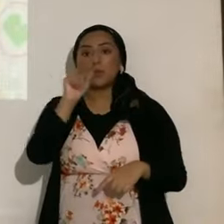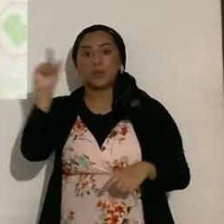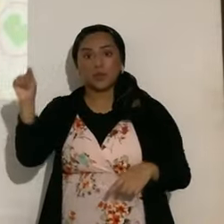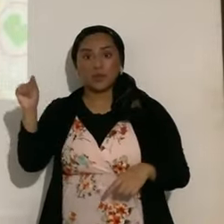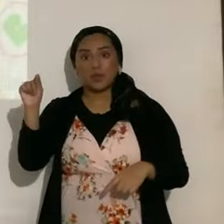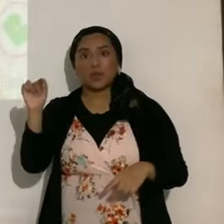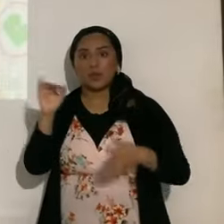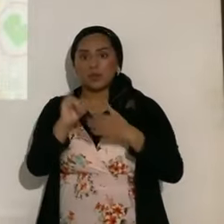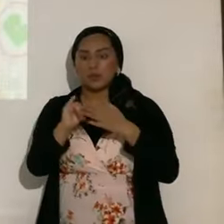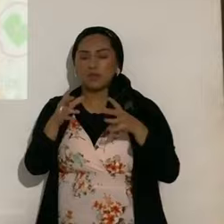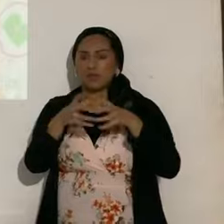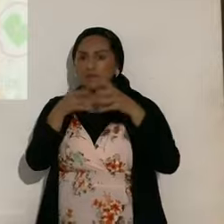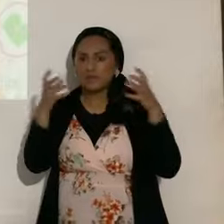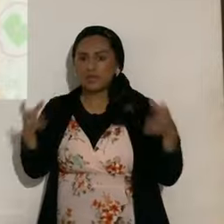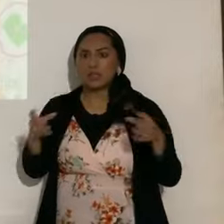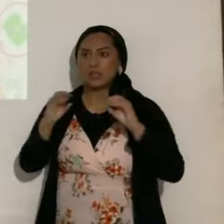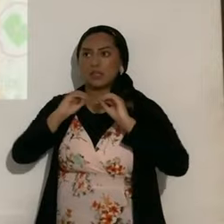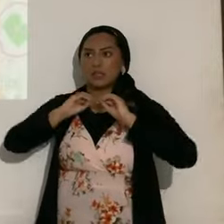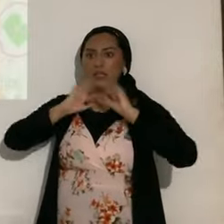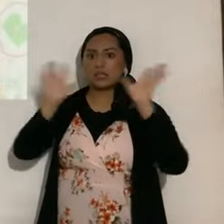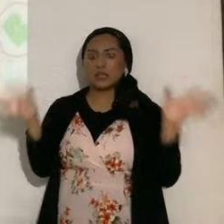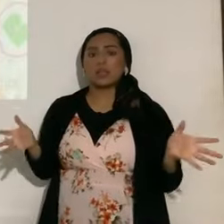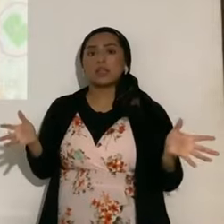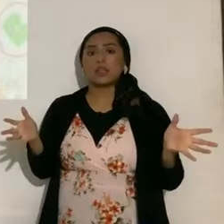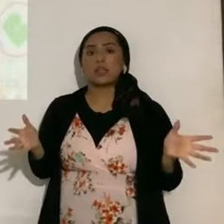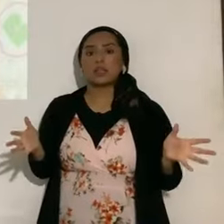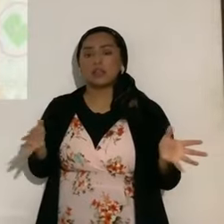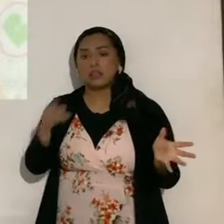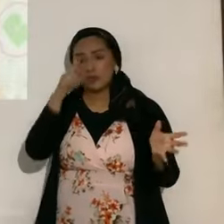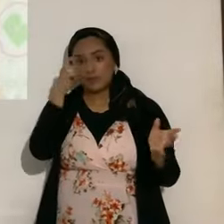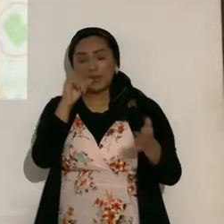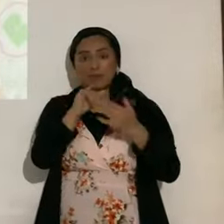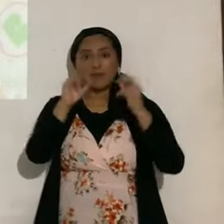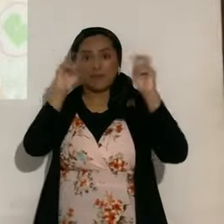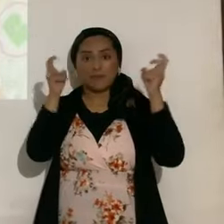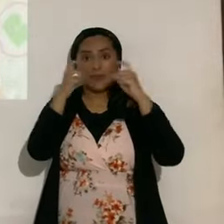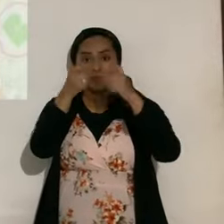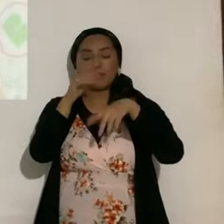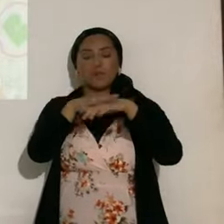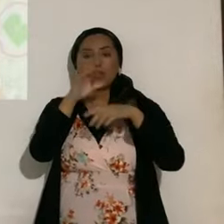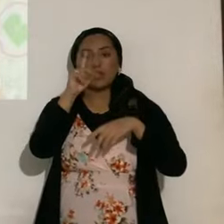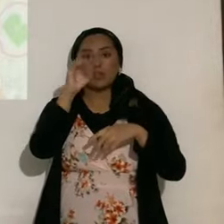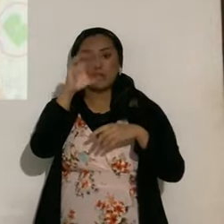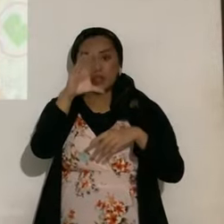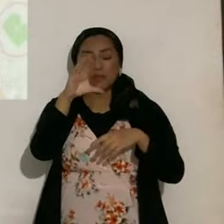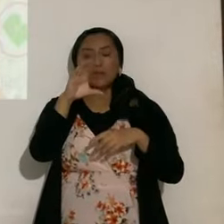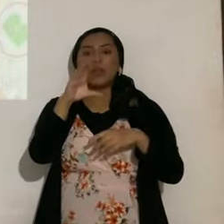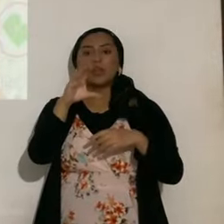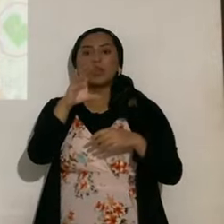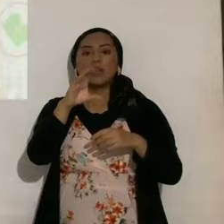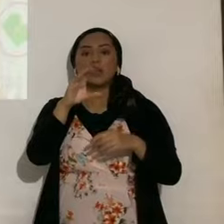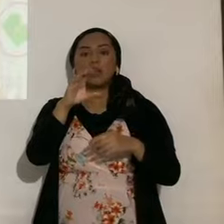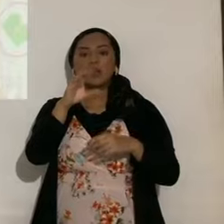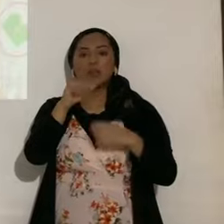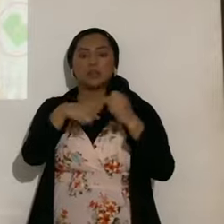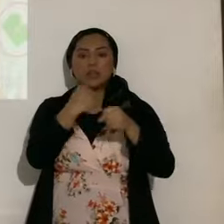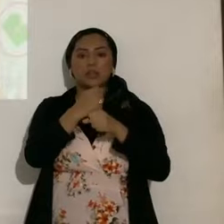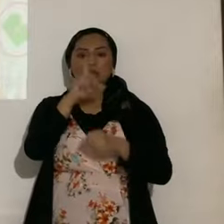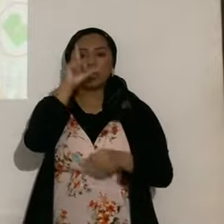estuvo muy claro, porque se dio, ese tema, en diciembre del 2019, qué sucederá, en el